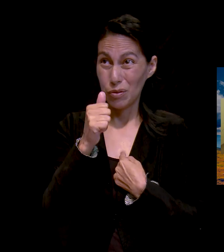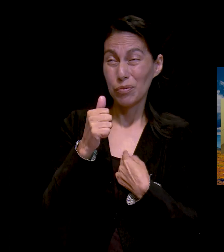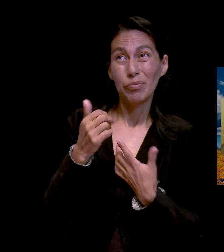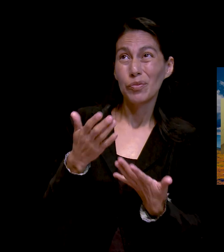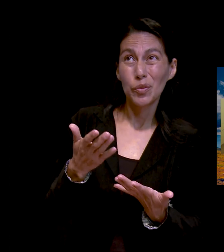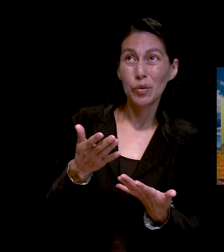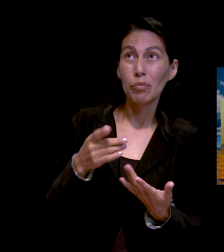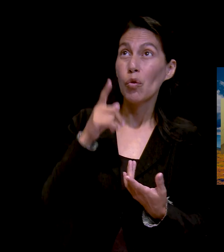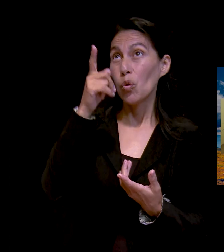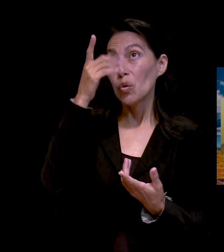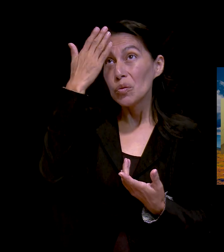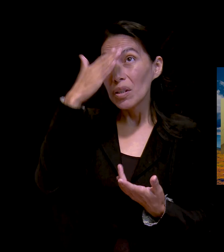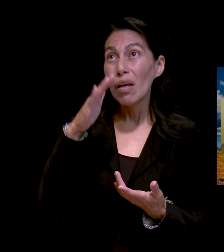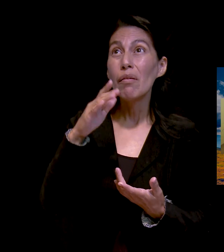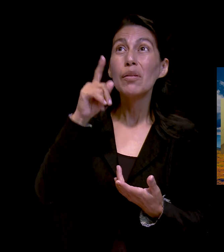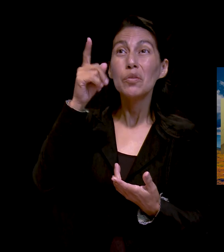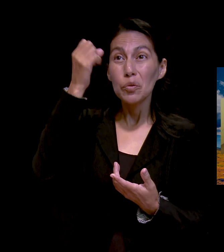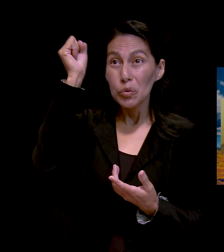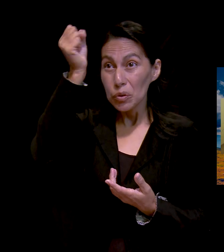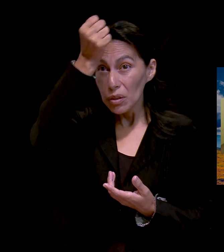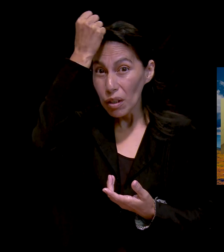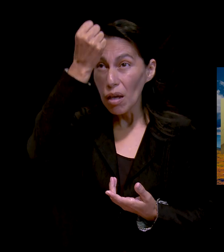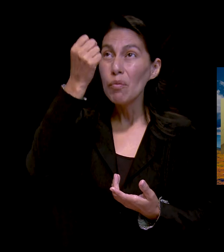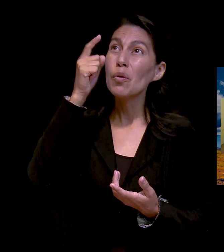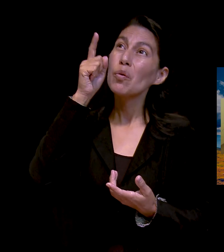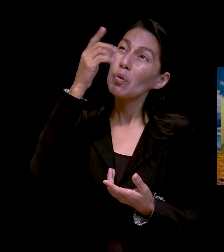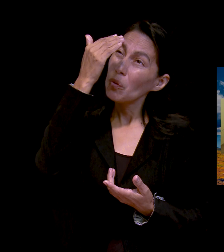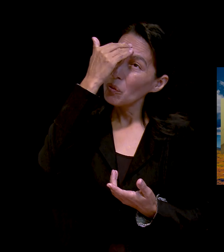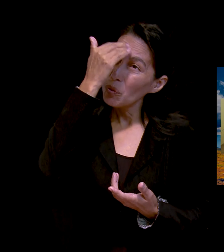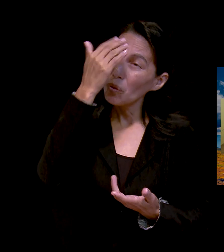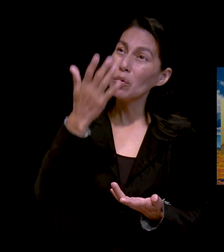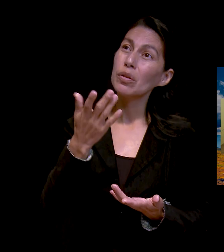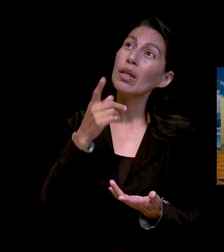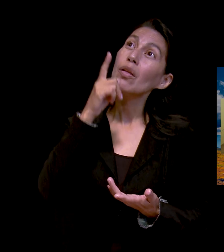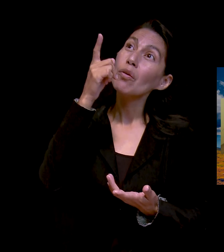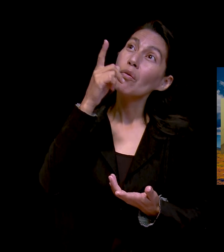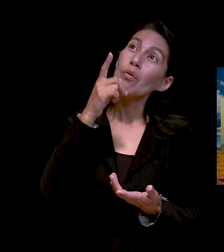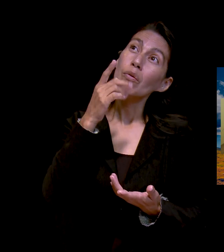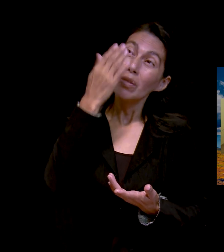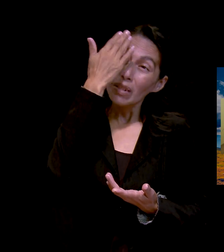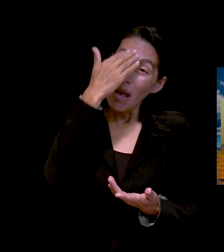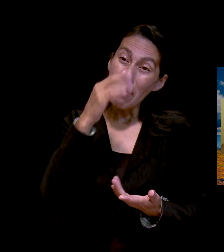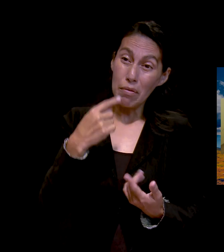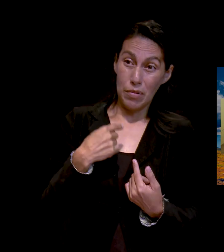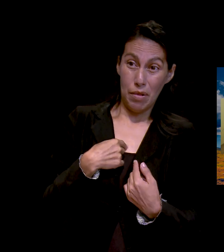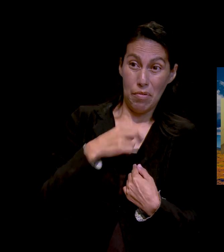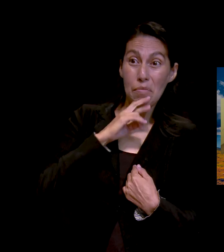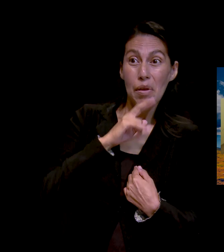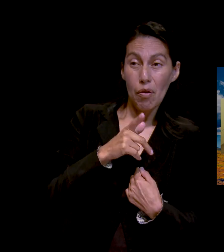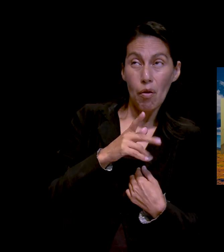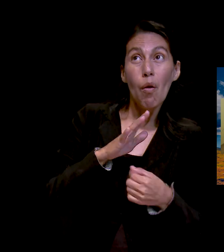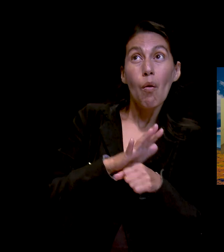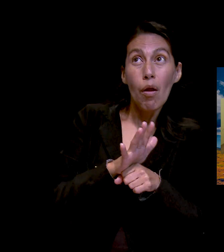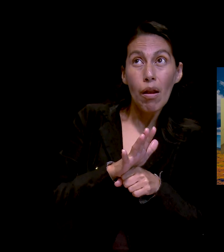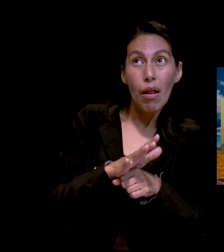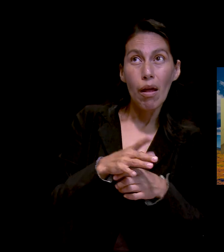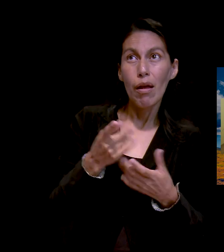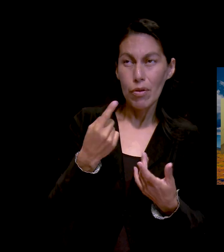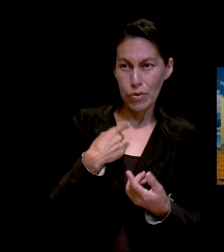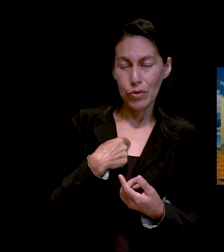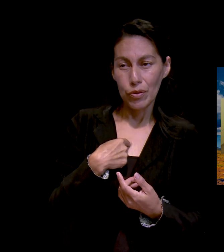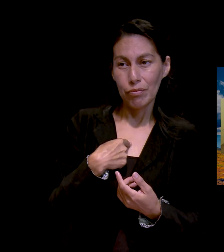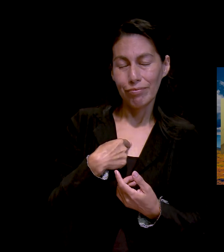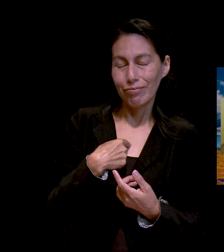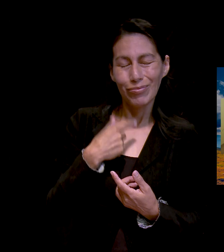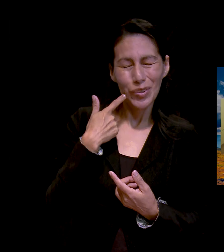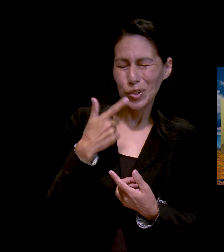pero pues tú sabes, tú eres sabio, tú conoces todo y tú sabes lo que voy a hacer mejor para mí. Y aunque yo no lo quiera, pues